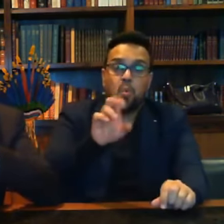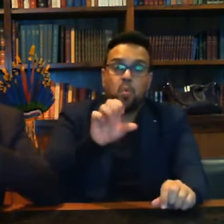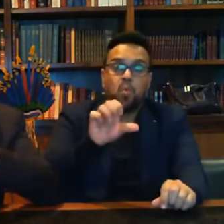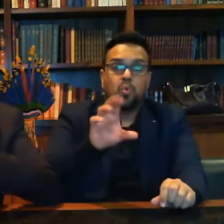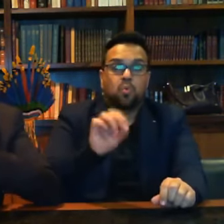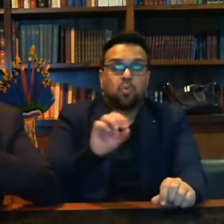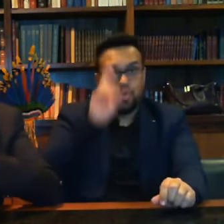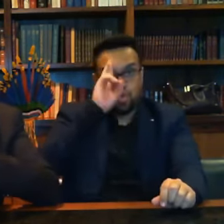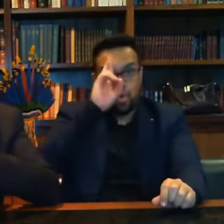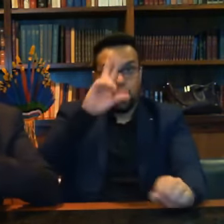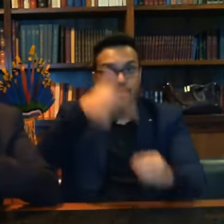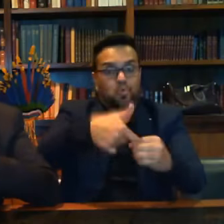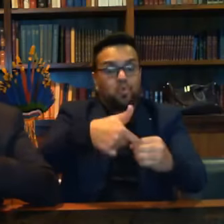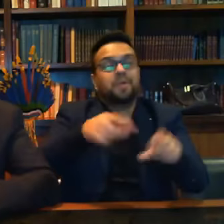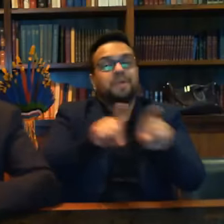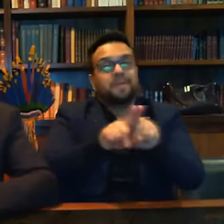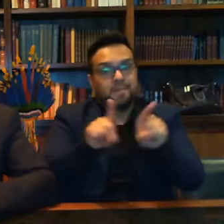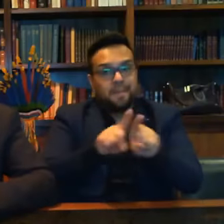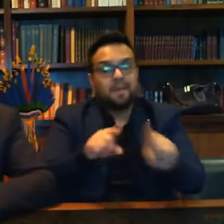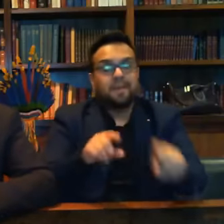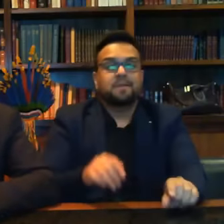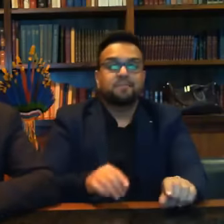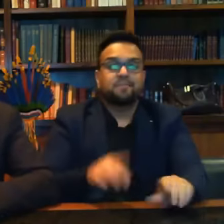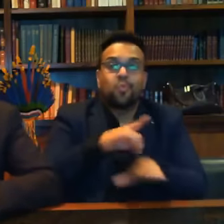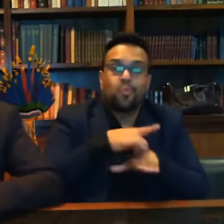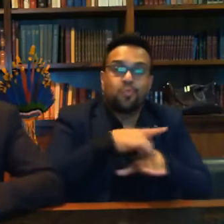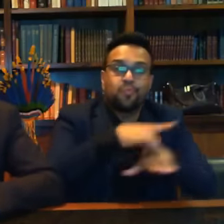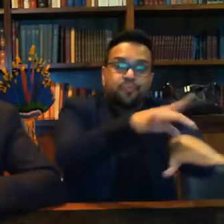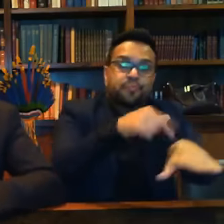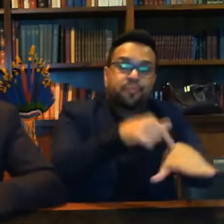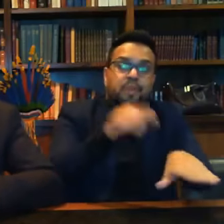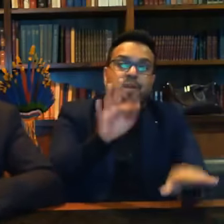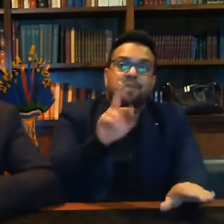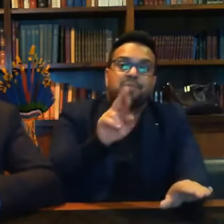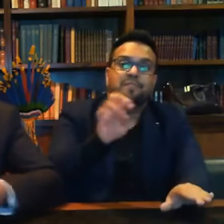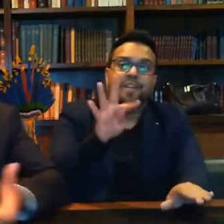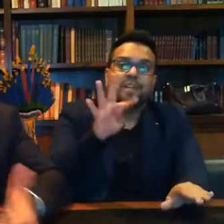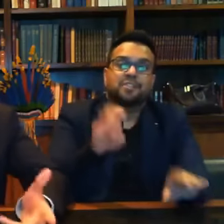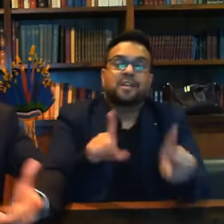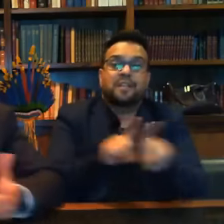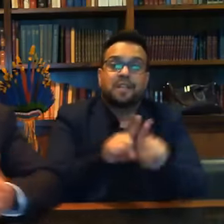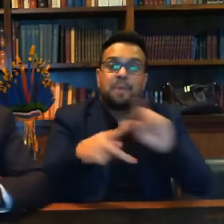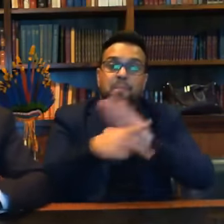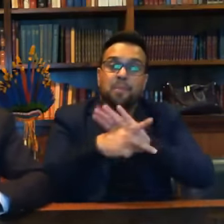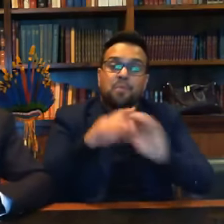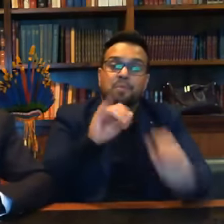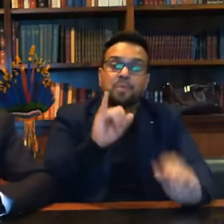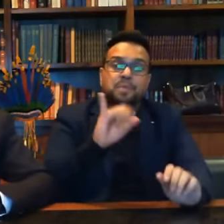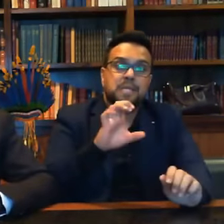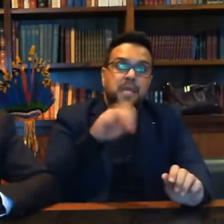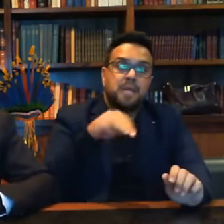posto incide em cima do oferte incide também em cima do próprio ICMS